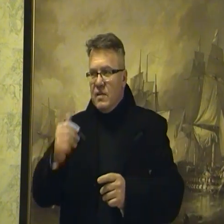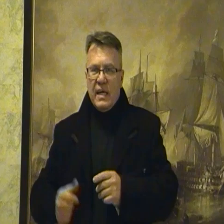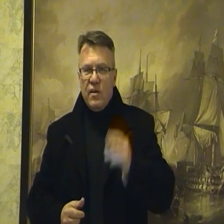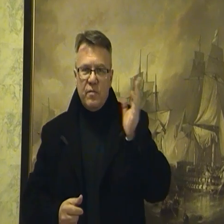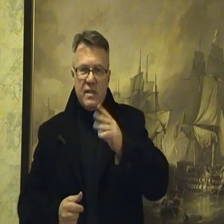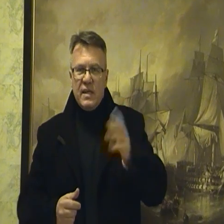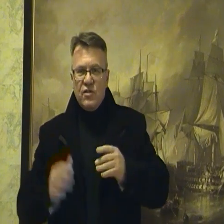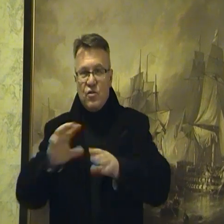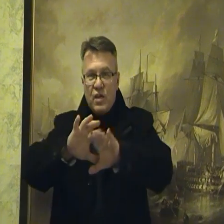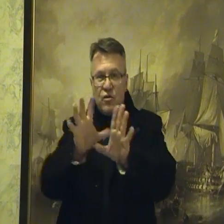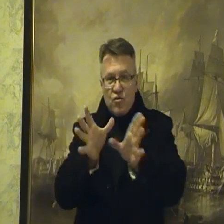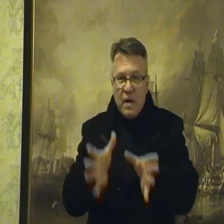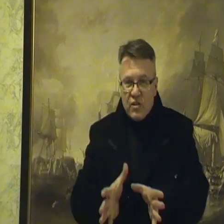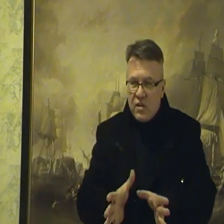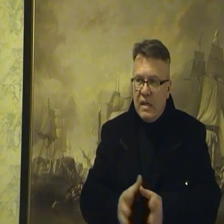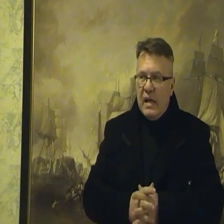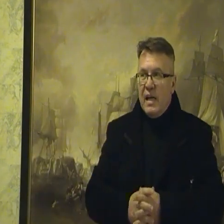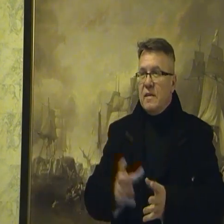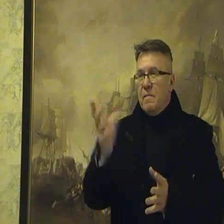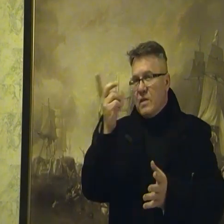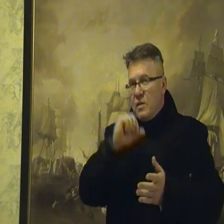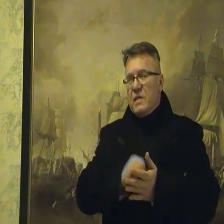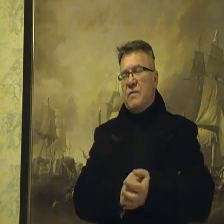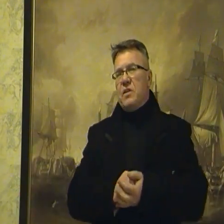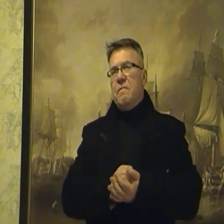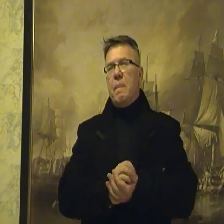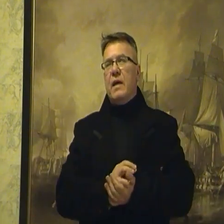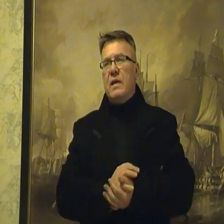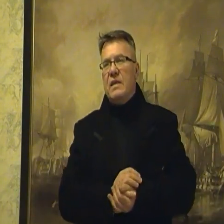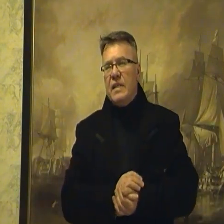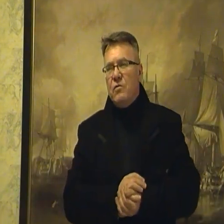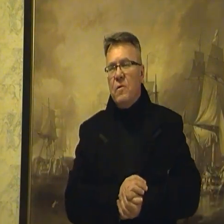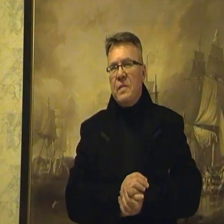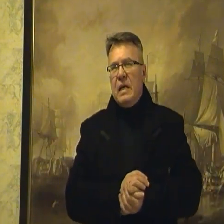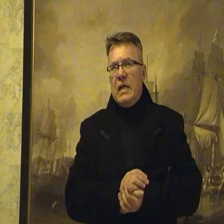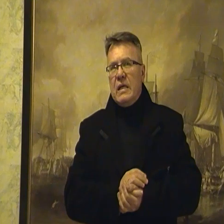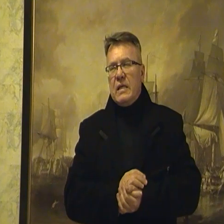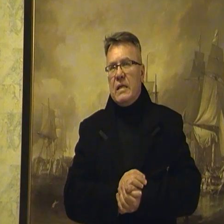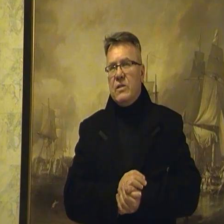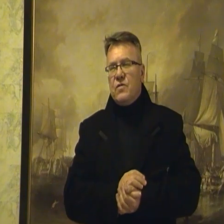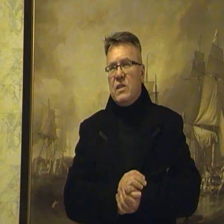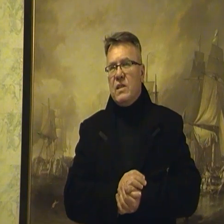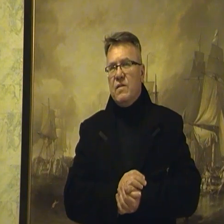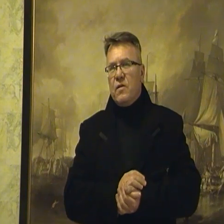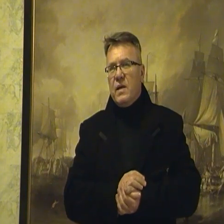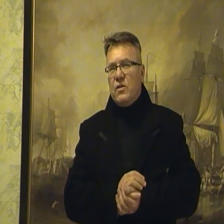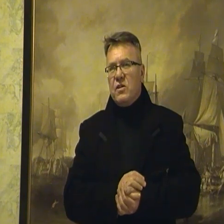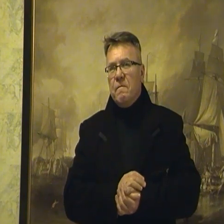taki obłęd tego, i się to jakoś tłumaczy, ale co mnie zawsze tknęło, ci wszyscy dezinformatorzy